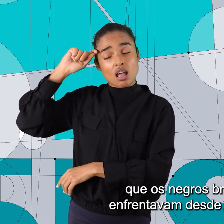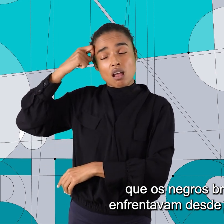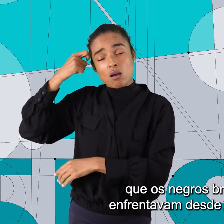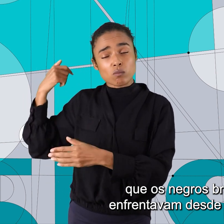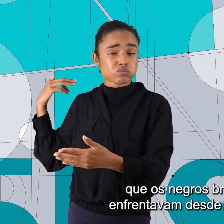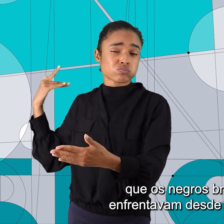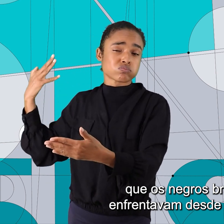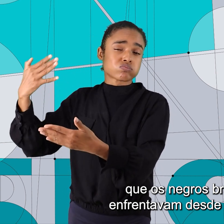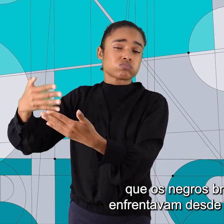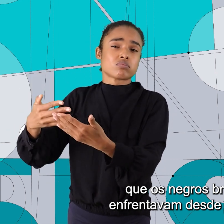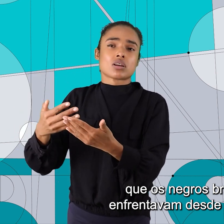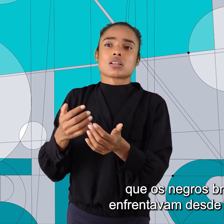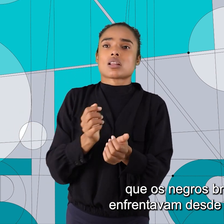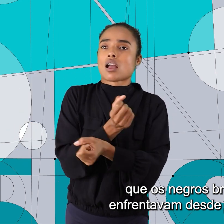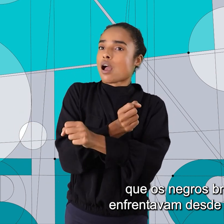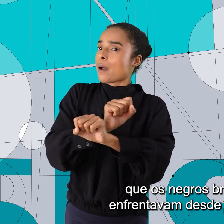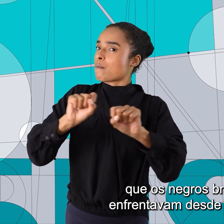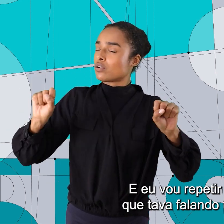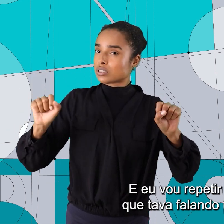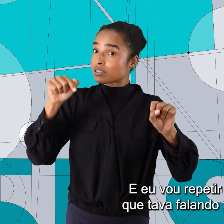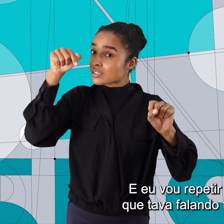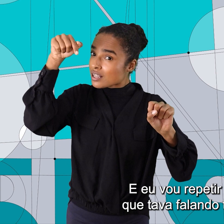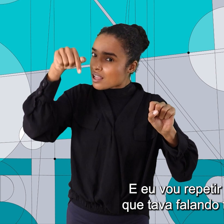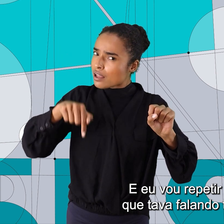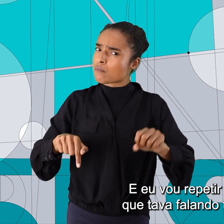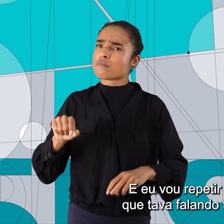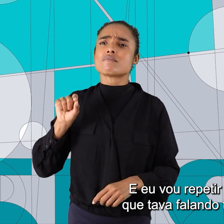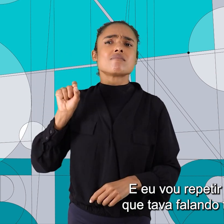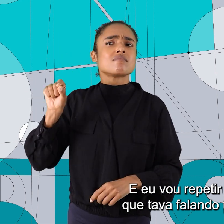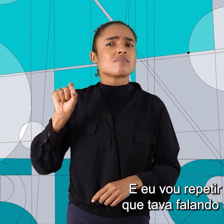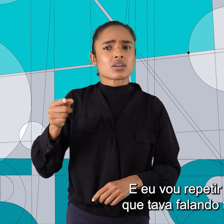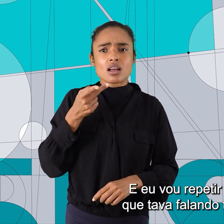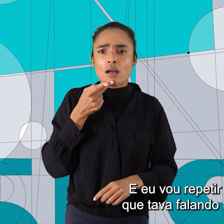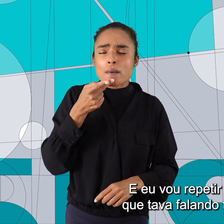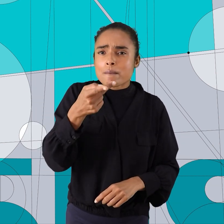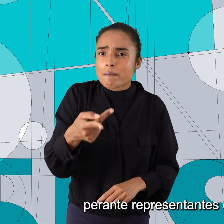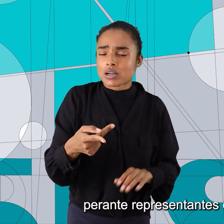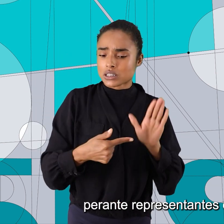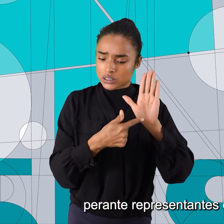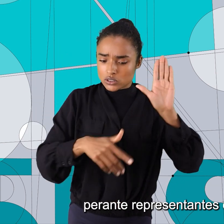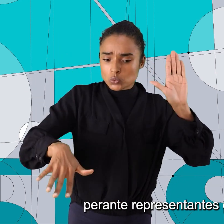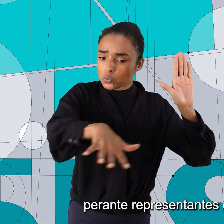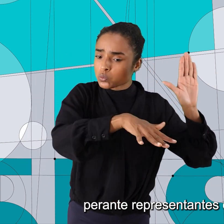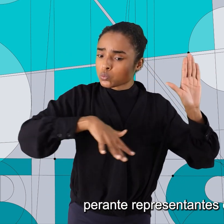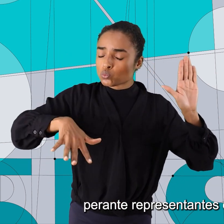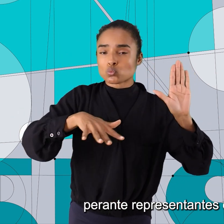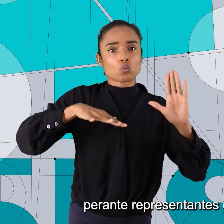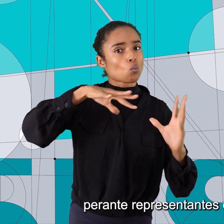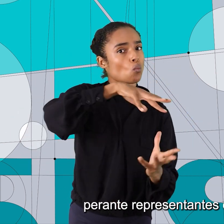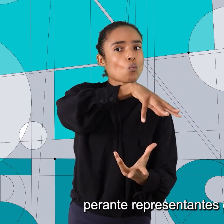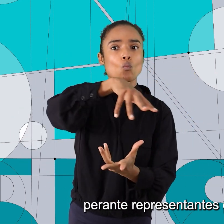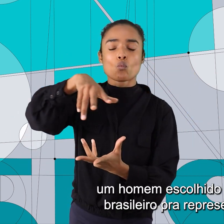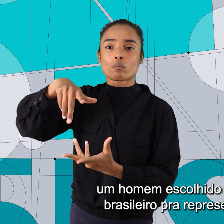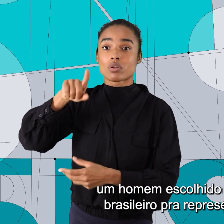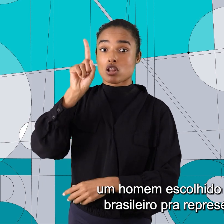enfrentavam desde a abolição. E eu vou repetir quem é que estava falando tudo isso perante representantes do mundo todo?